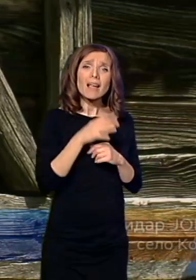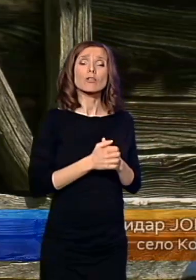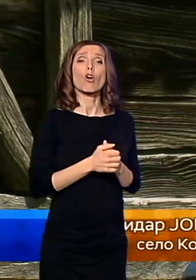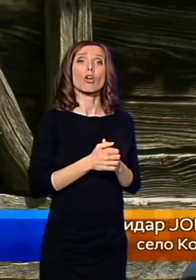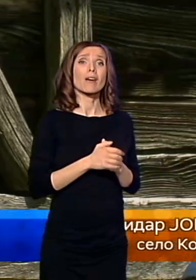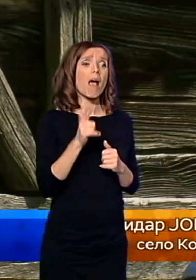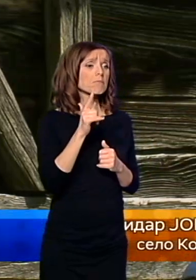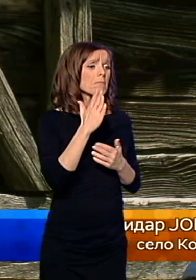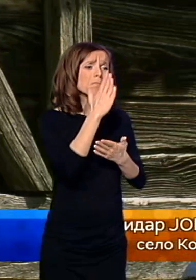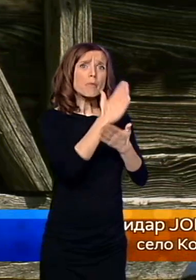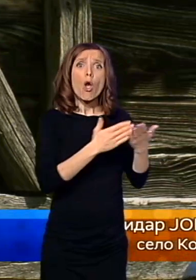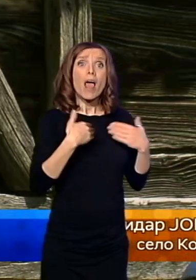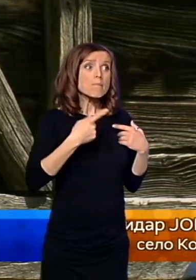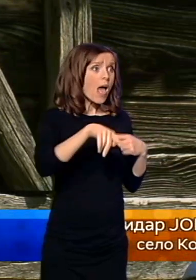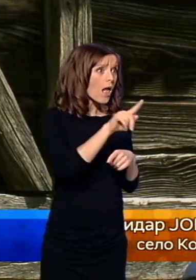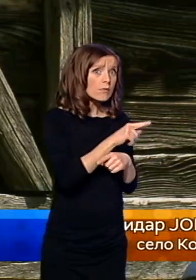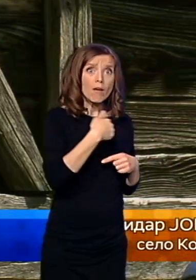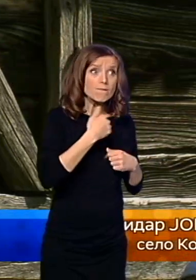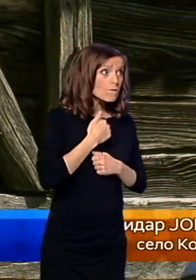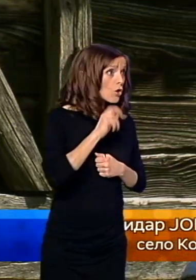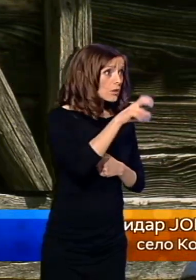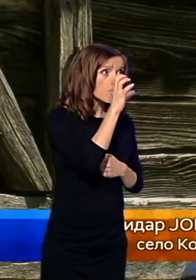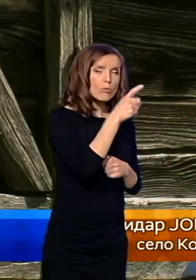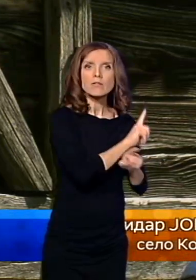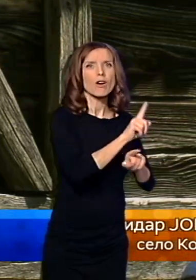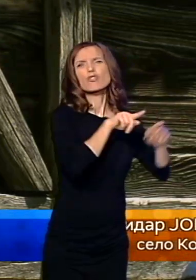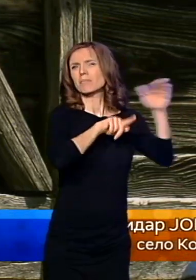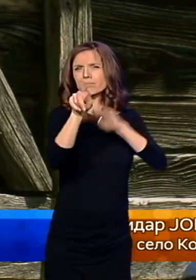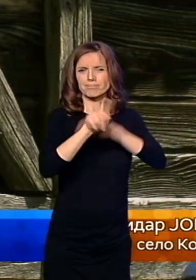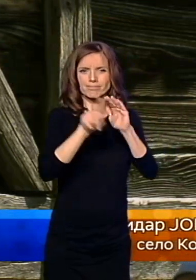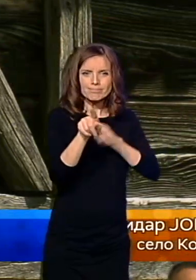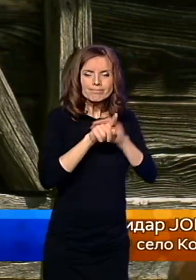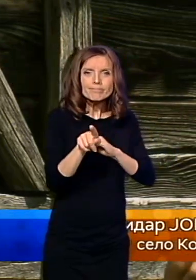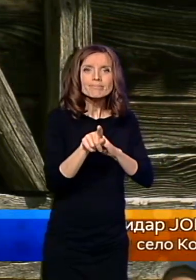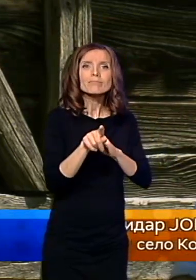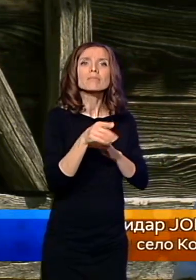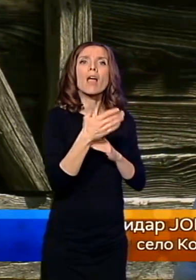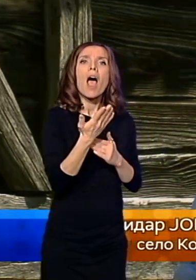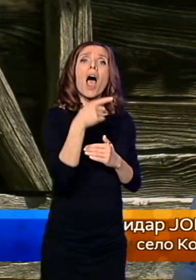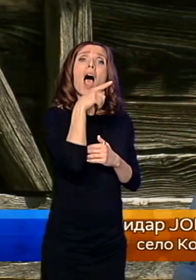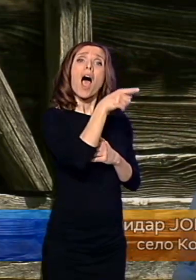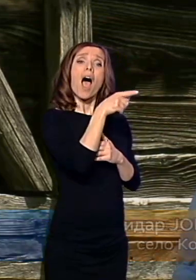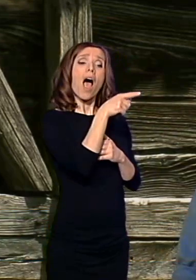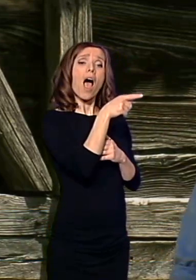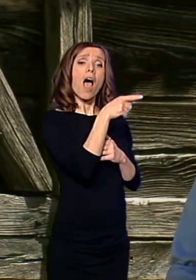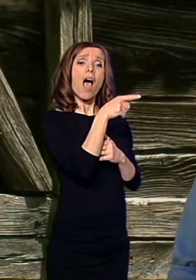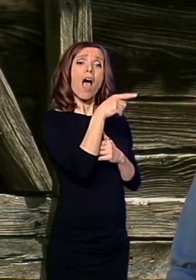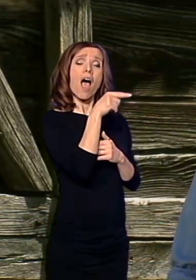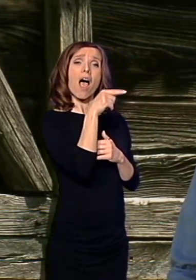polovina od teomljadine dezentira. I sada oni šta rade? Oni oglašavaju